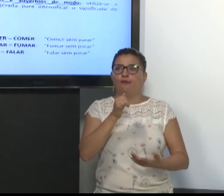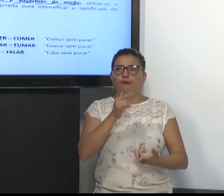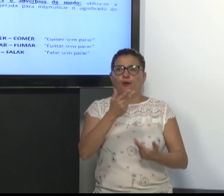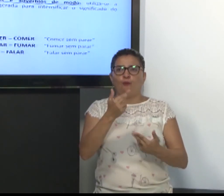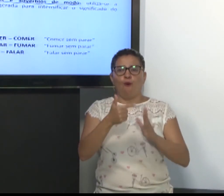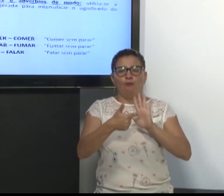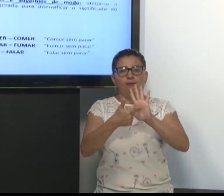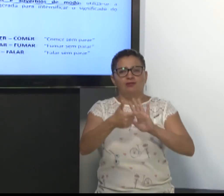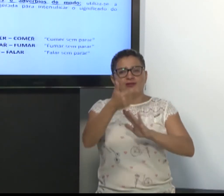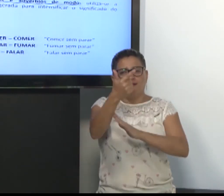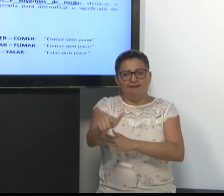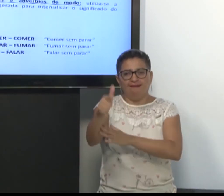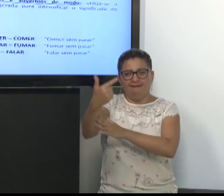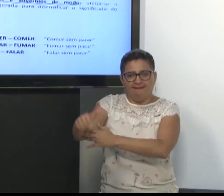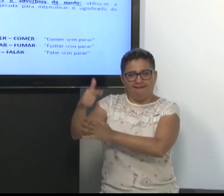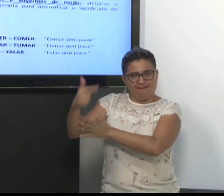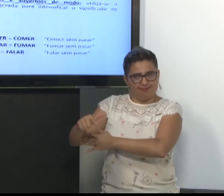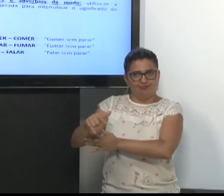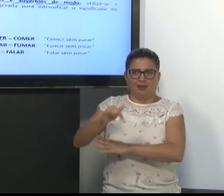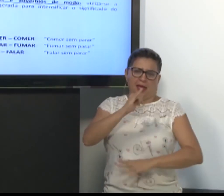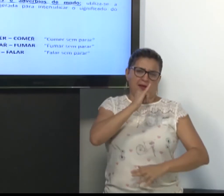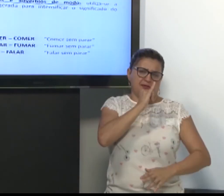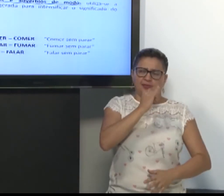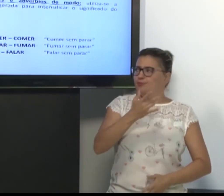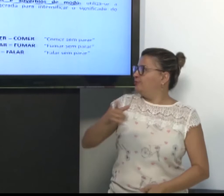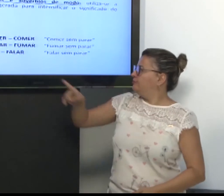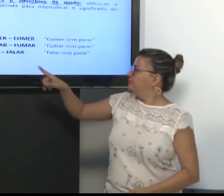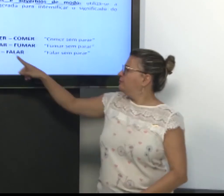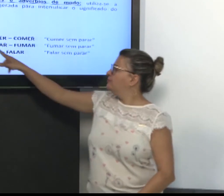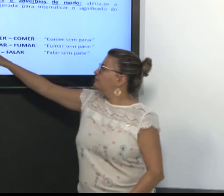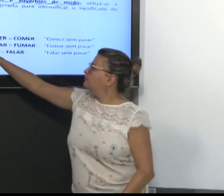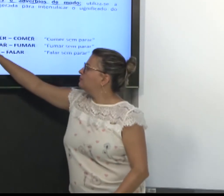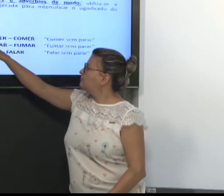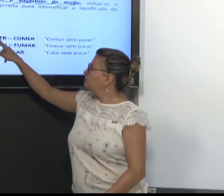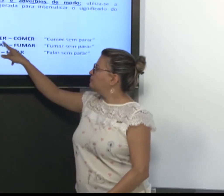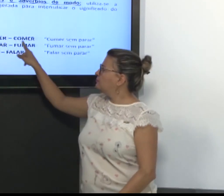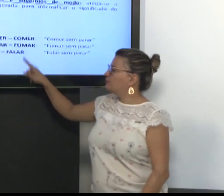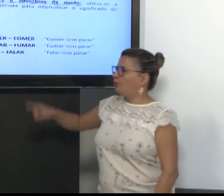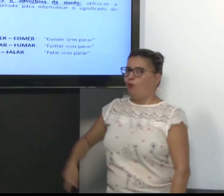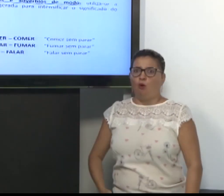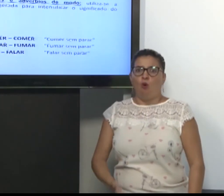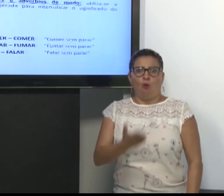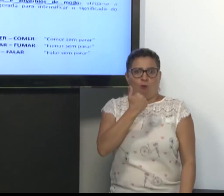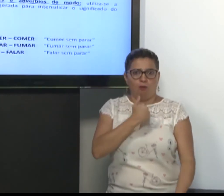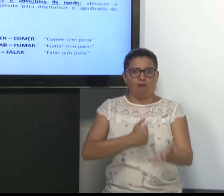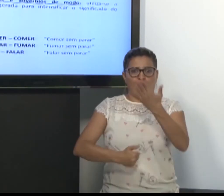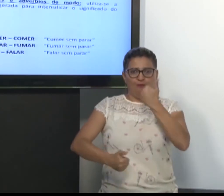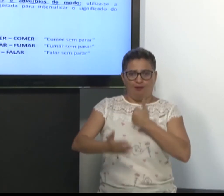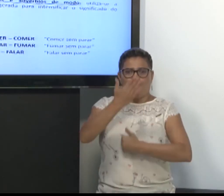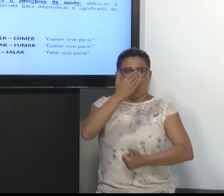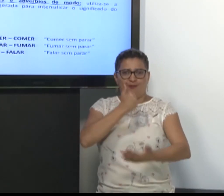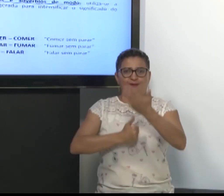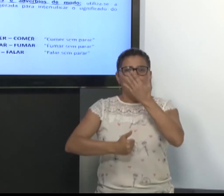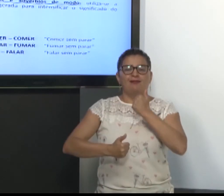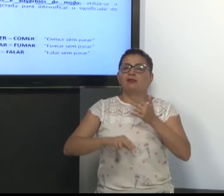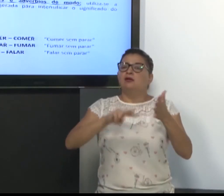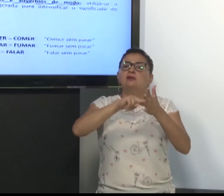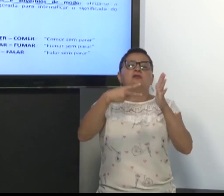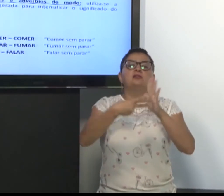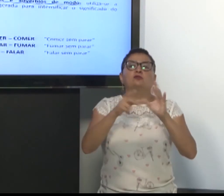mostra-se o sinal várias vezes. Repete-se o sinal várias vezes. Comer, comer, comer, comer. Significa o quê? Comer sem parar.